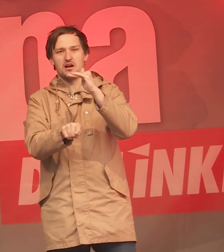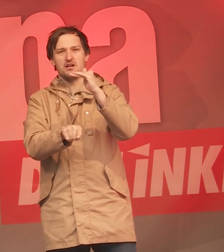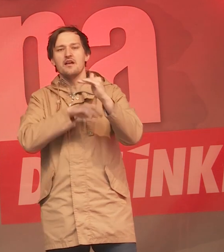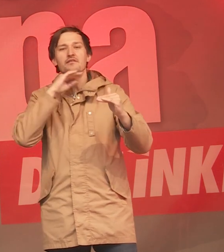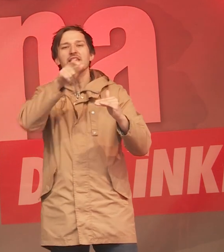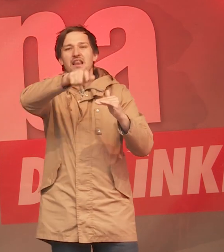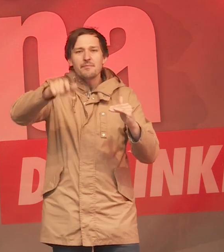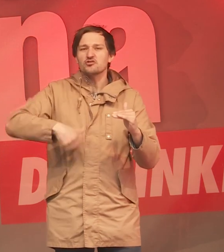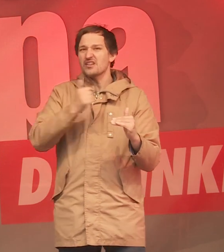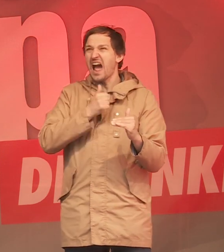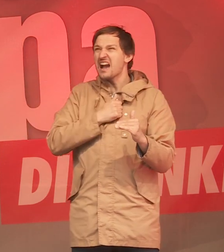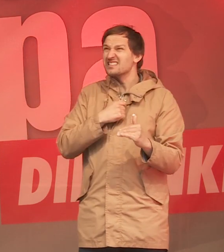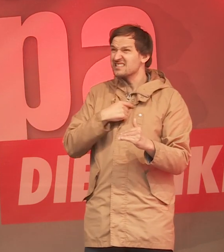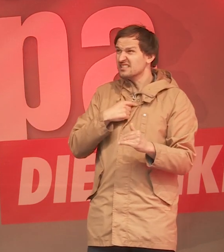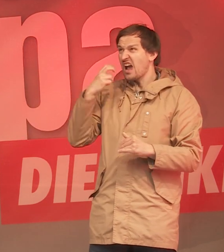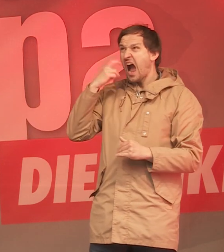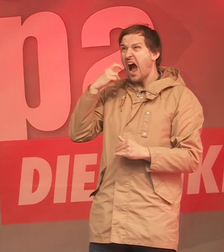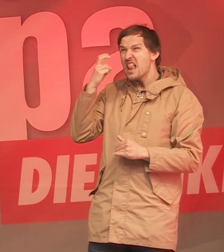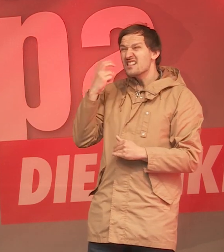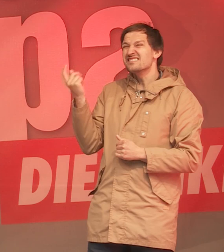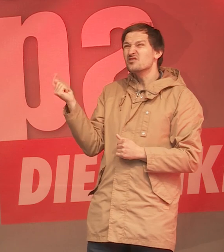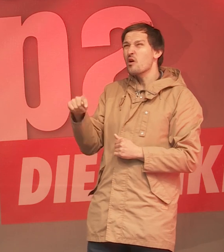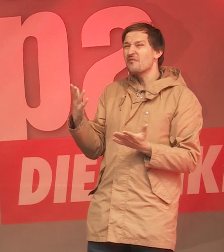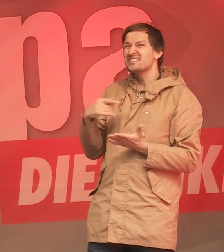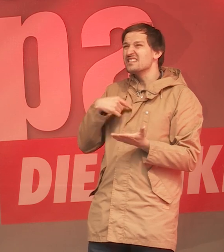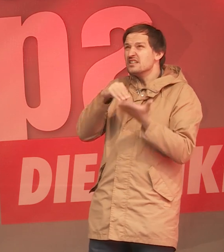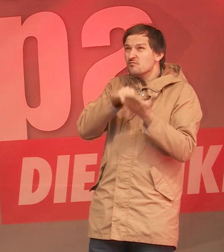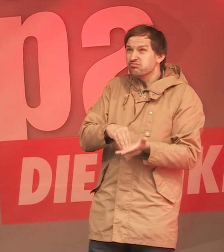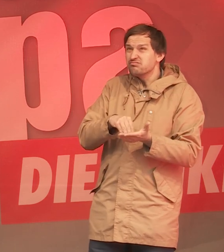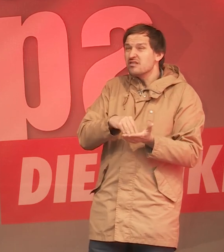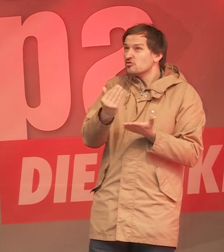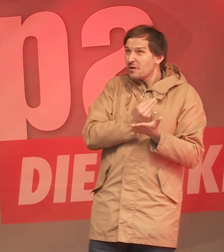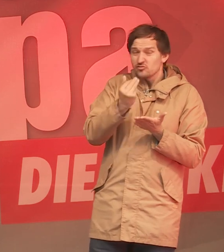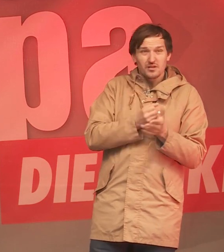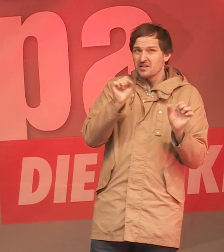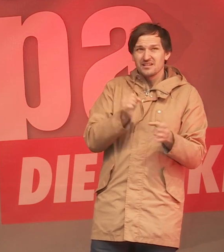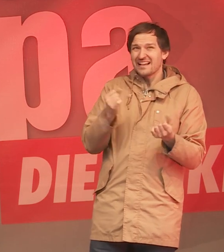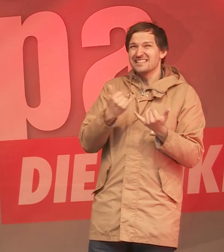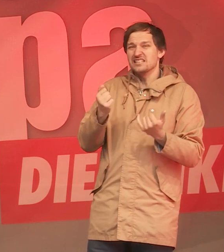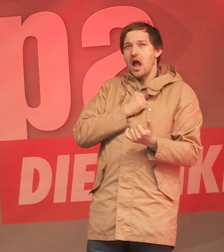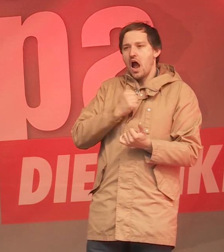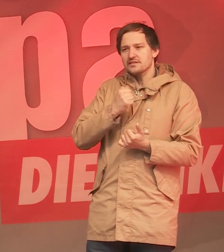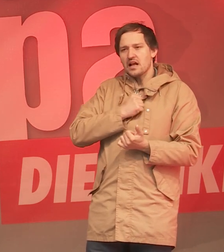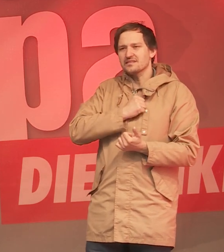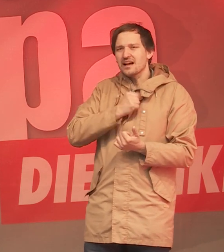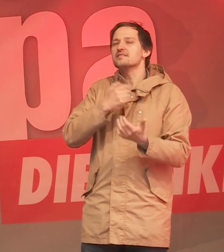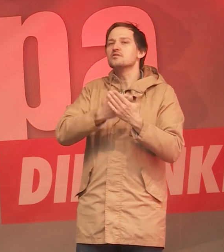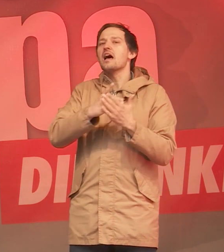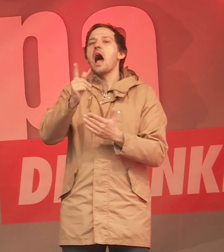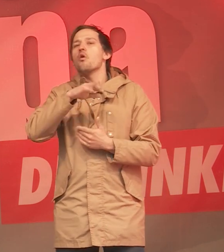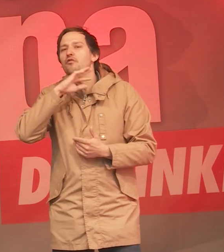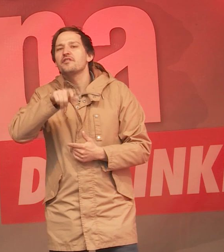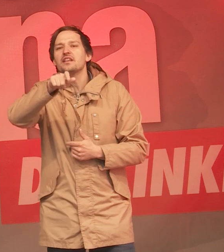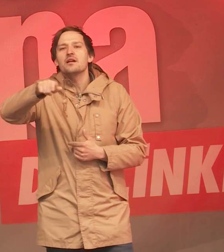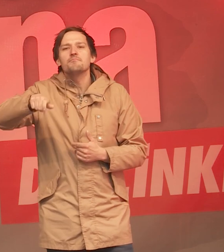wie es ihnen im Alter geht, weil sie eben nicht so viel verdienen, dass sie sich toll was zurücklegen können. Und weil außerdem diese ganzen betrügerischen